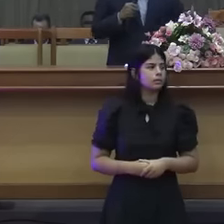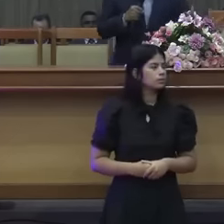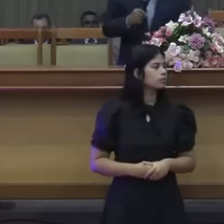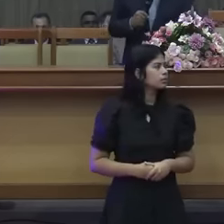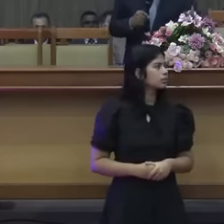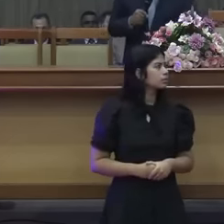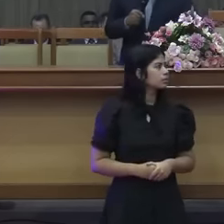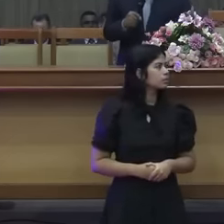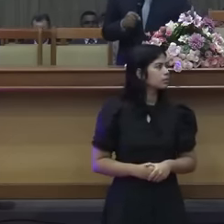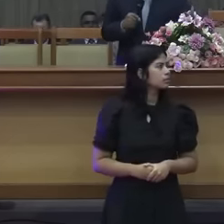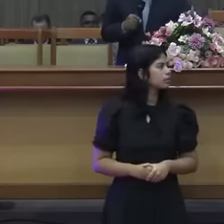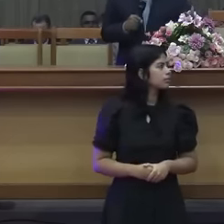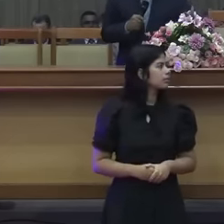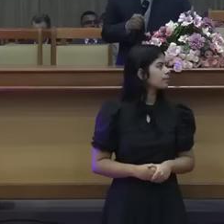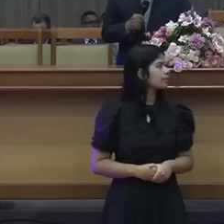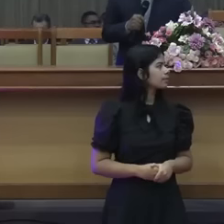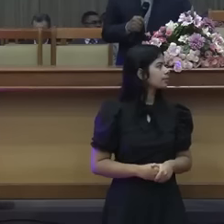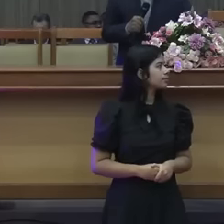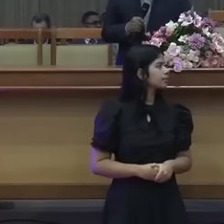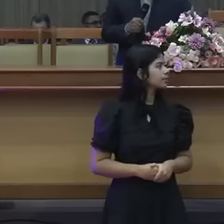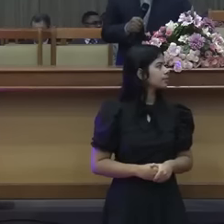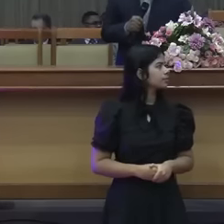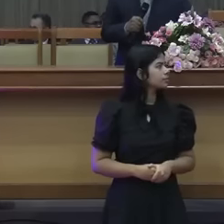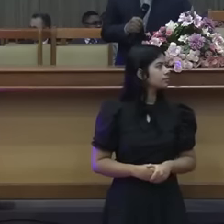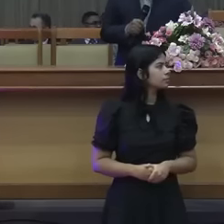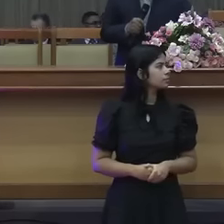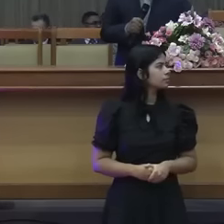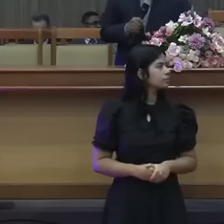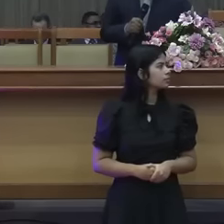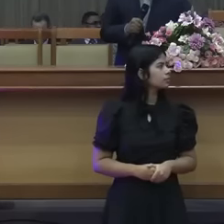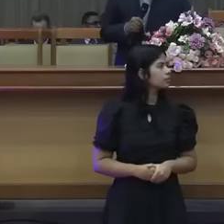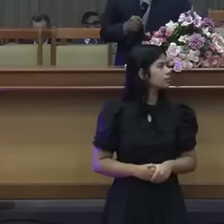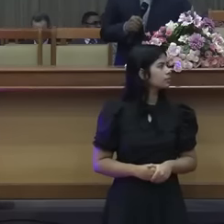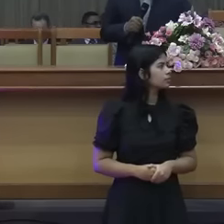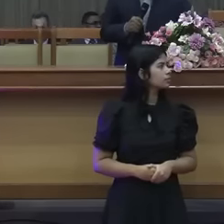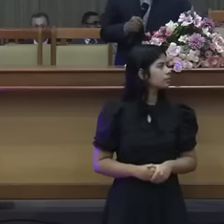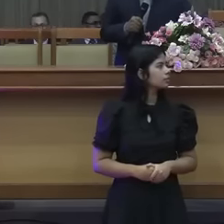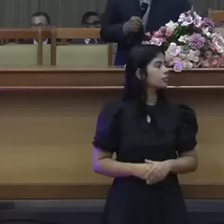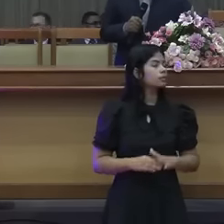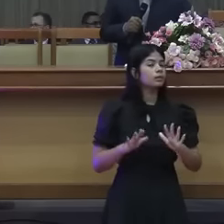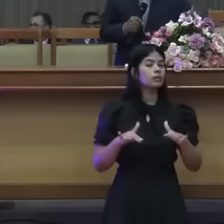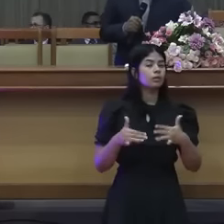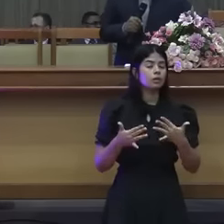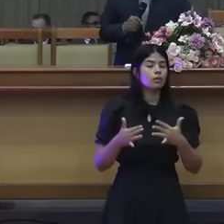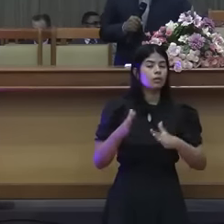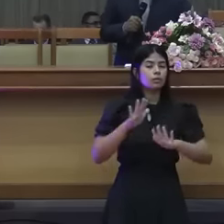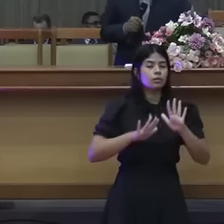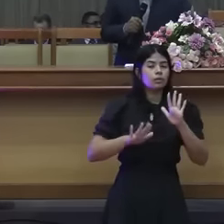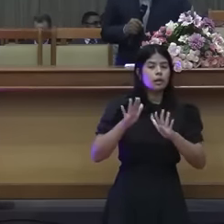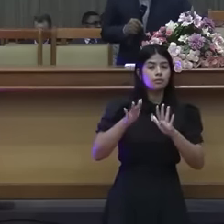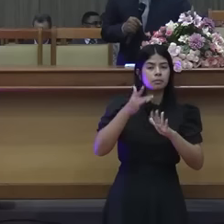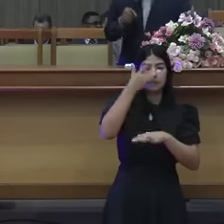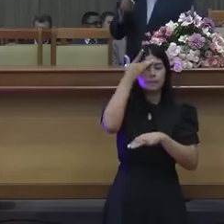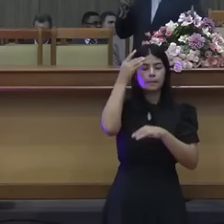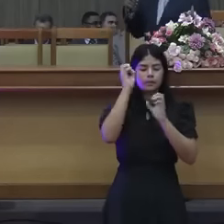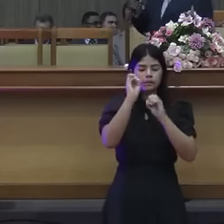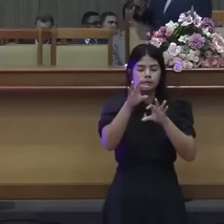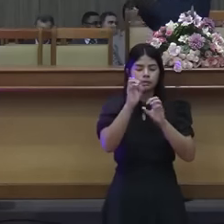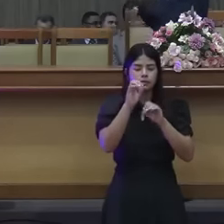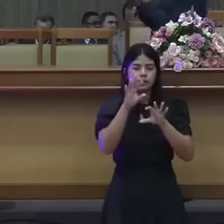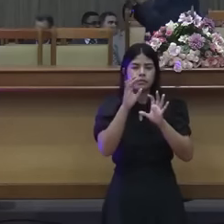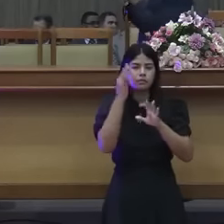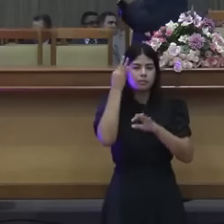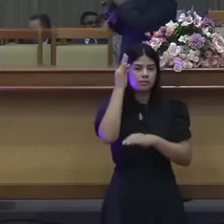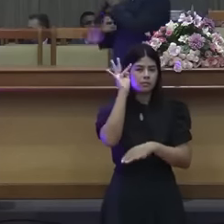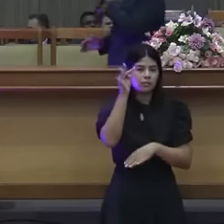Olha aí na tela. Vamos lá. Tendo cuidado para que ninguém vos faça presa a sua por meio de filosofias